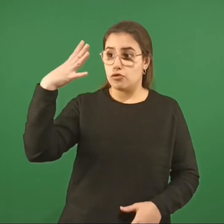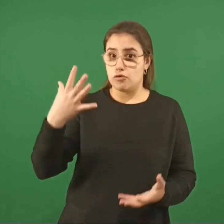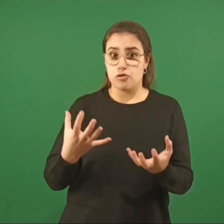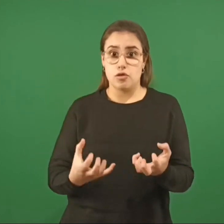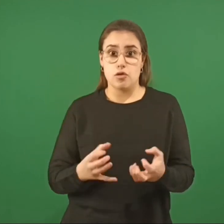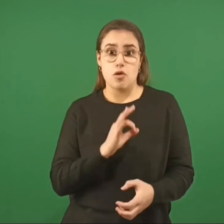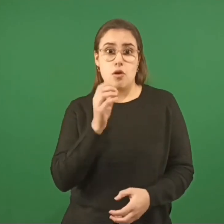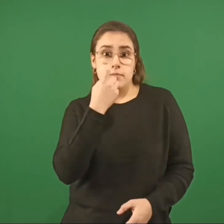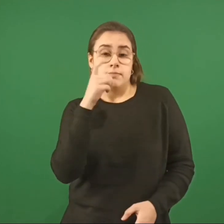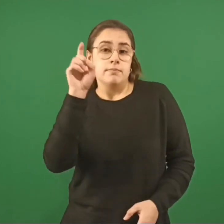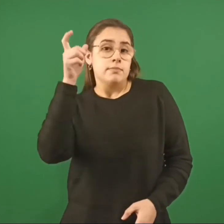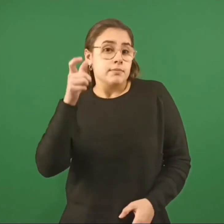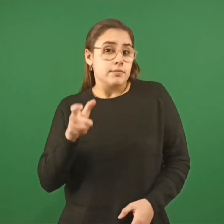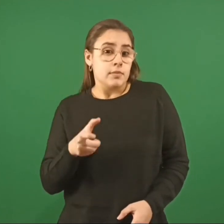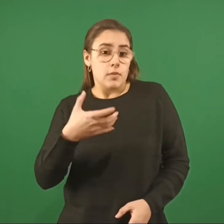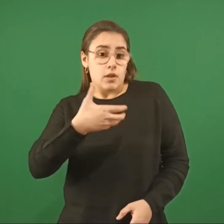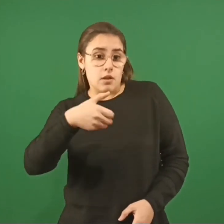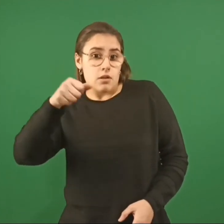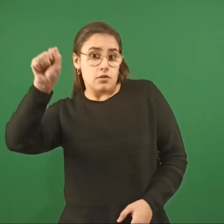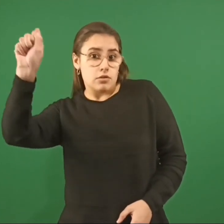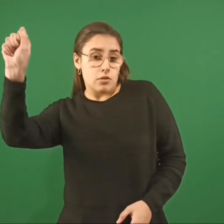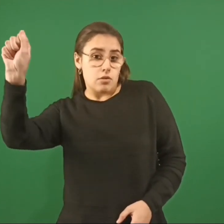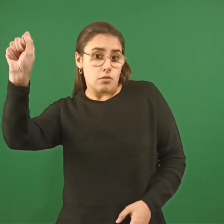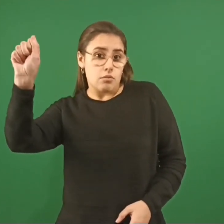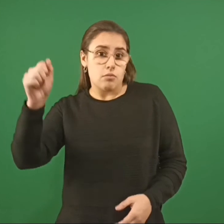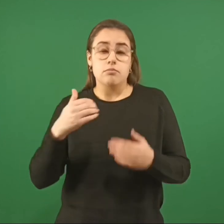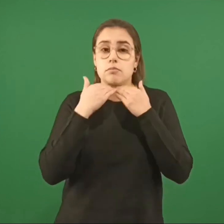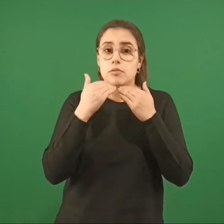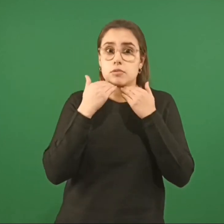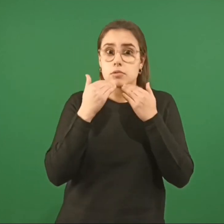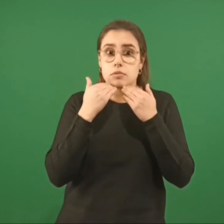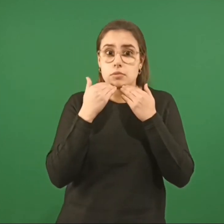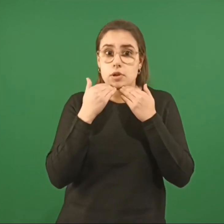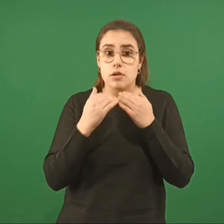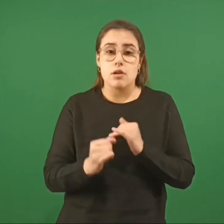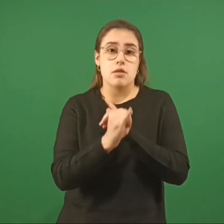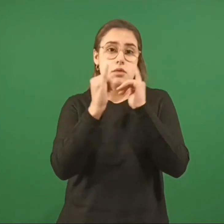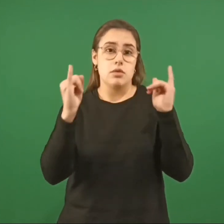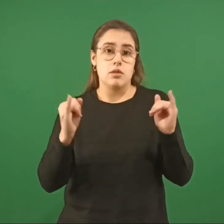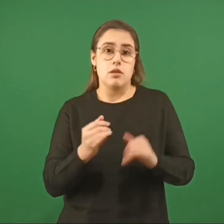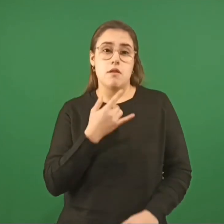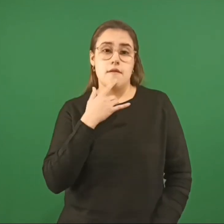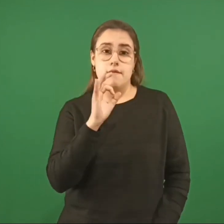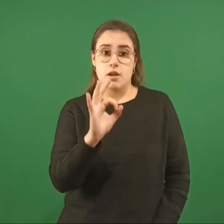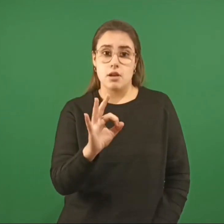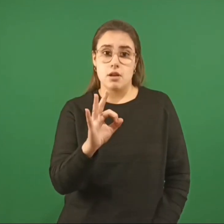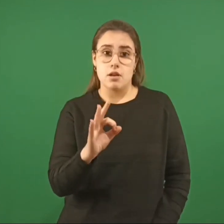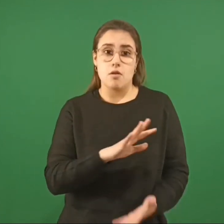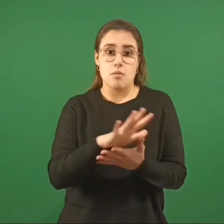balde quedaron dos roncaderas que se secaron con el sol O tal vez alguien que pasó más tarde por ahí se la llevó En la